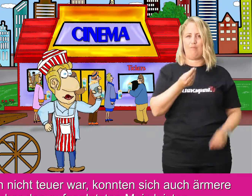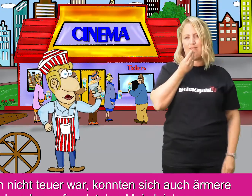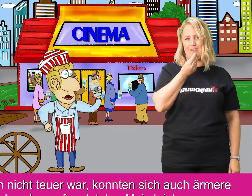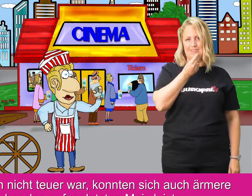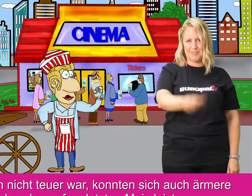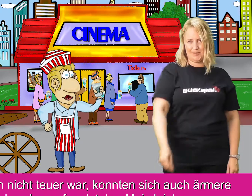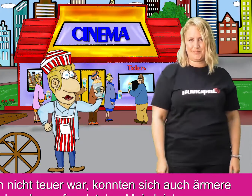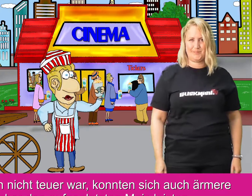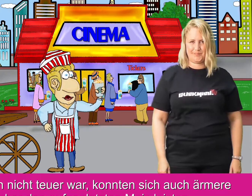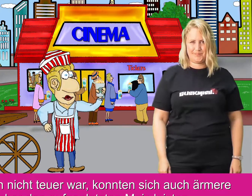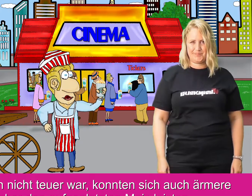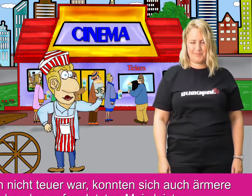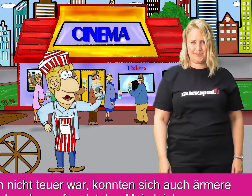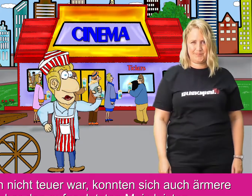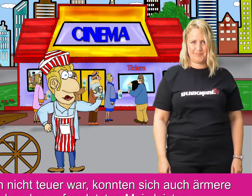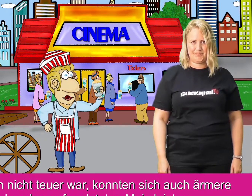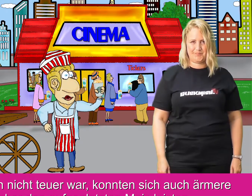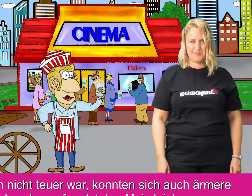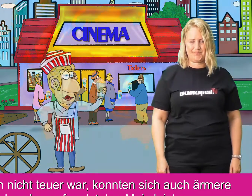Kinobesucher den aufgeplatzten Mais leisten.